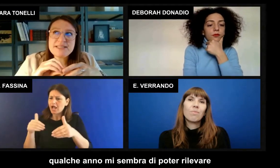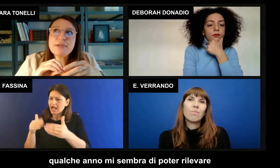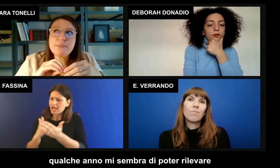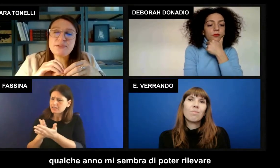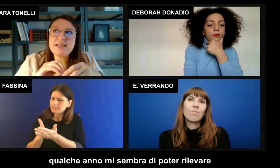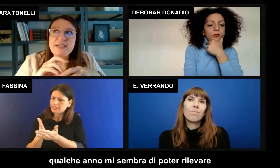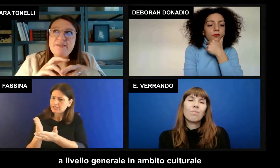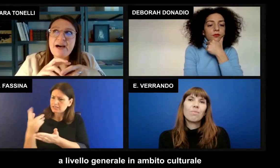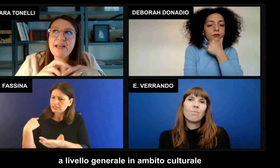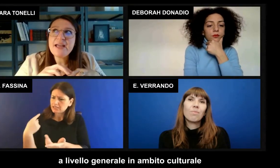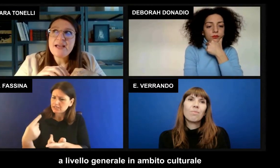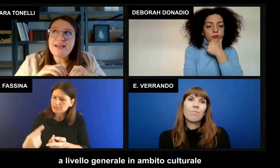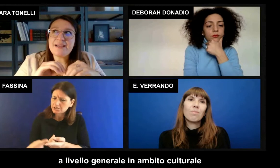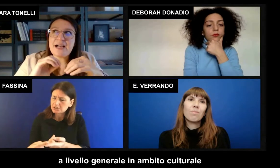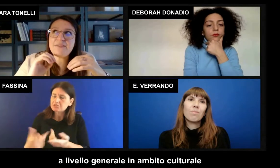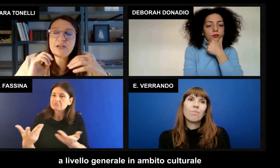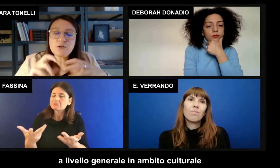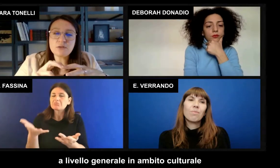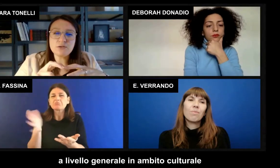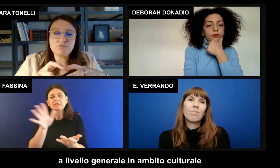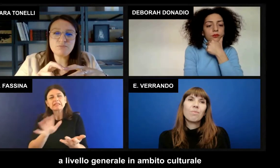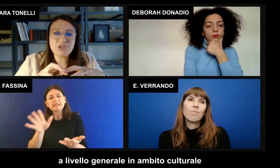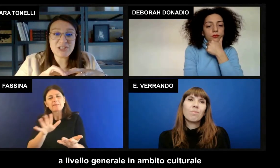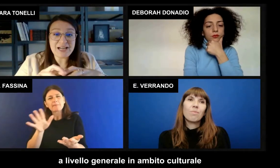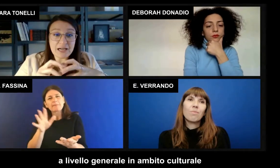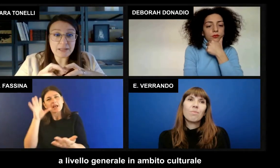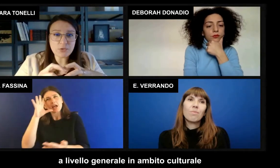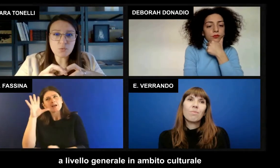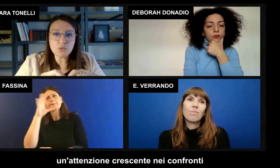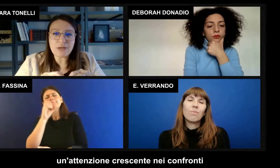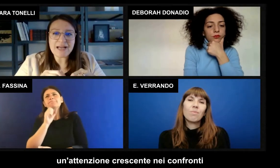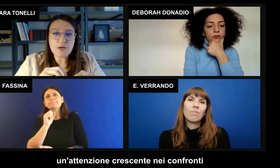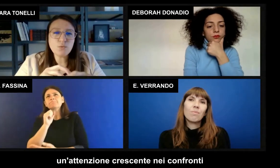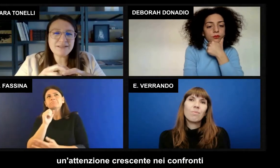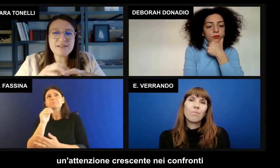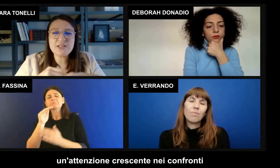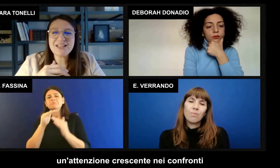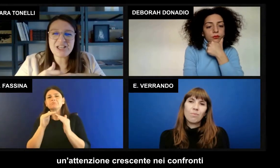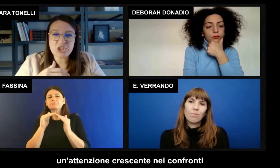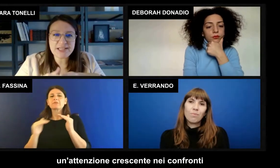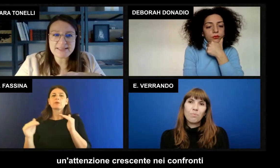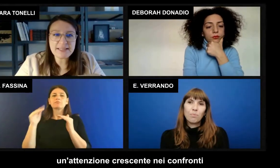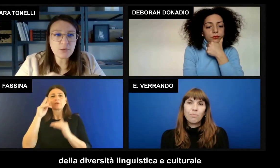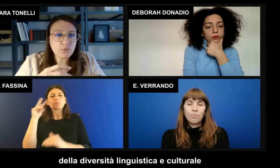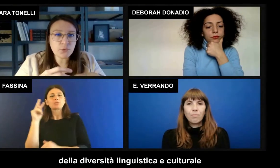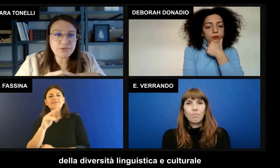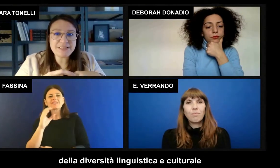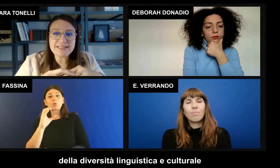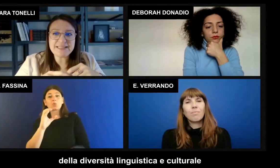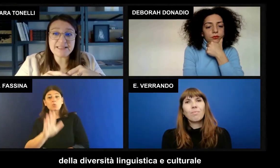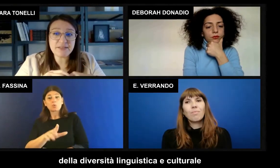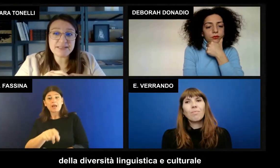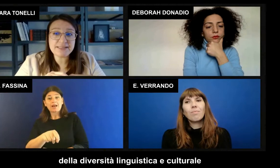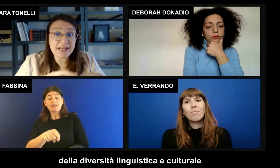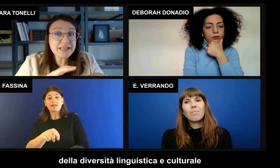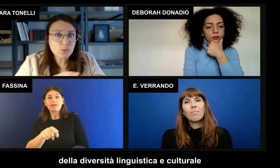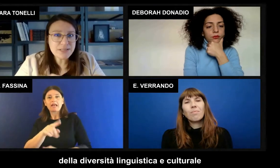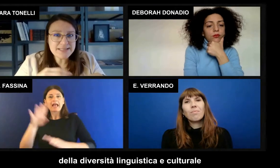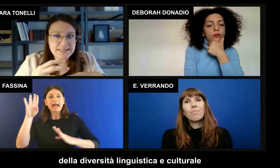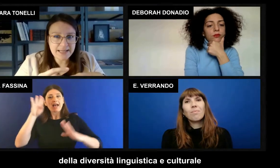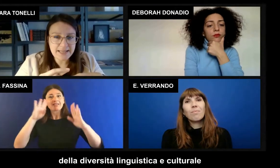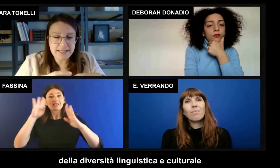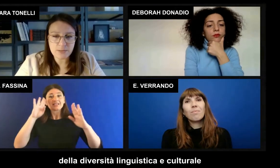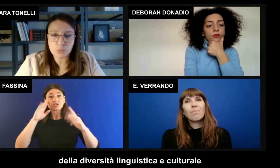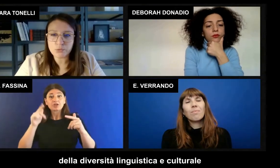mi sembra di poter rilevare a livello generale, in ambito culturale, un'attenzione crescente nei confronti della diversità